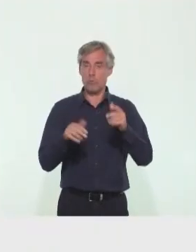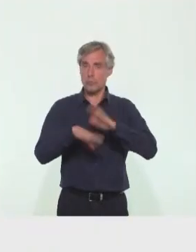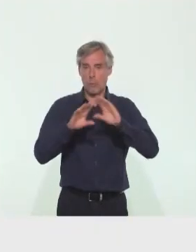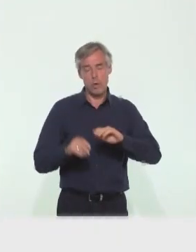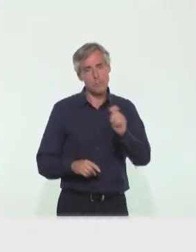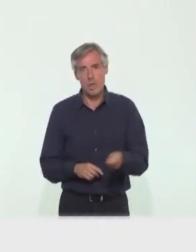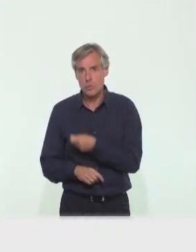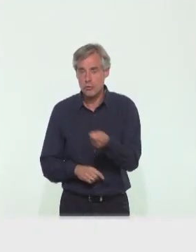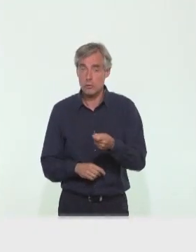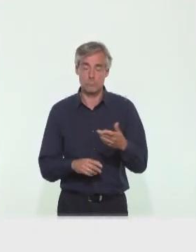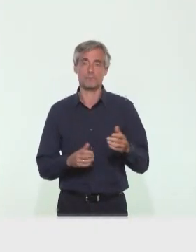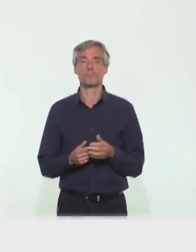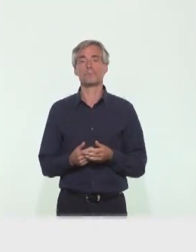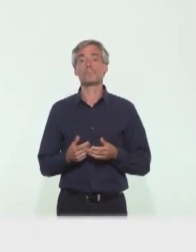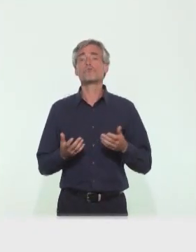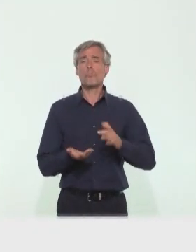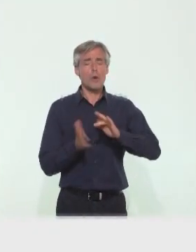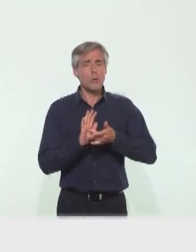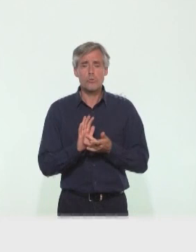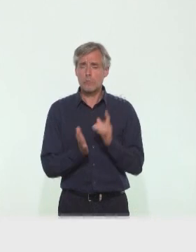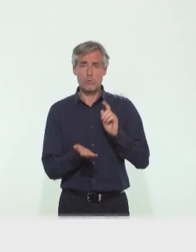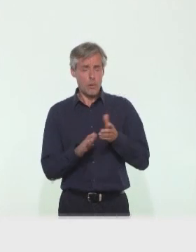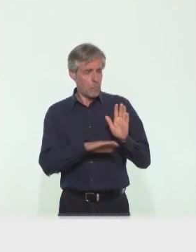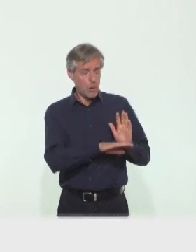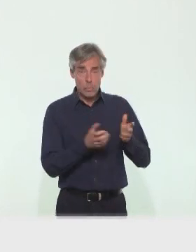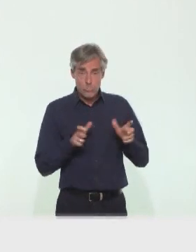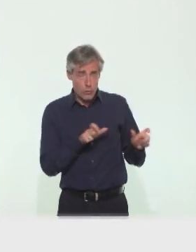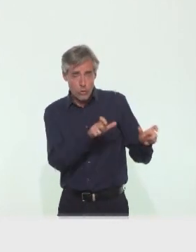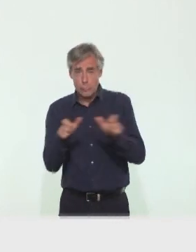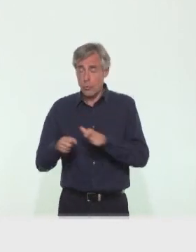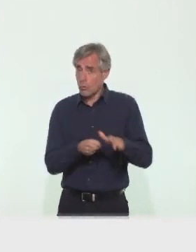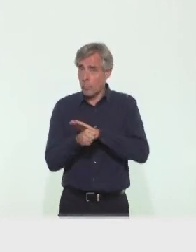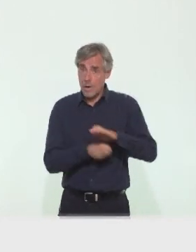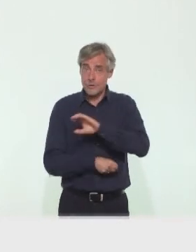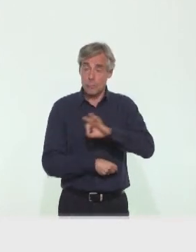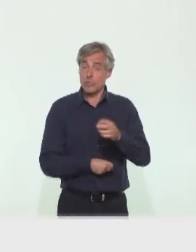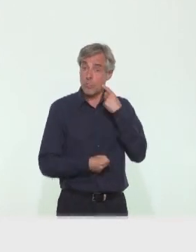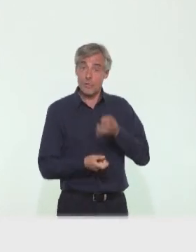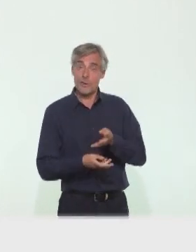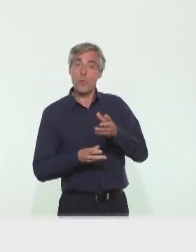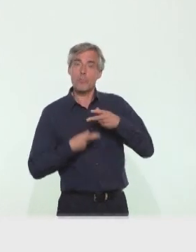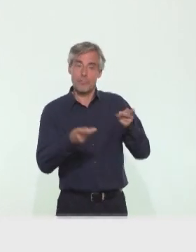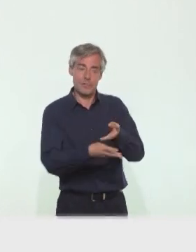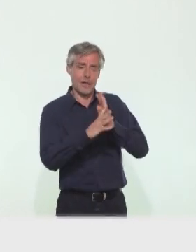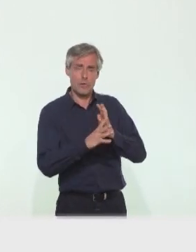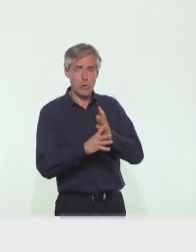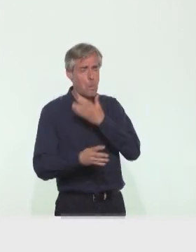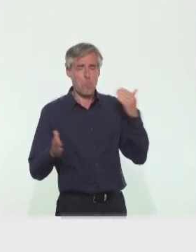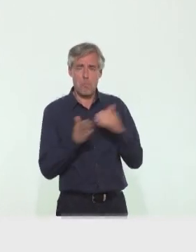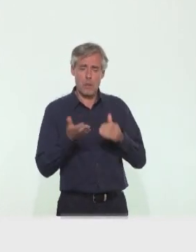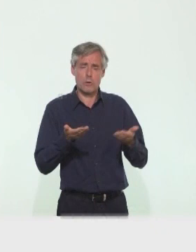de tests que je viens d'aborder. Toutes les précautions sont prises par les professionnels pour que l'accueil du public se fasse dans les meilleures conditions.